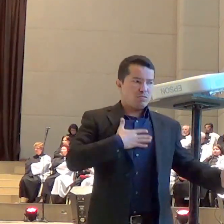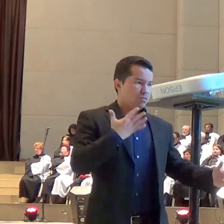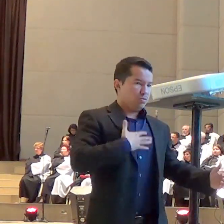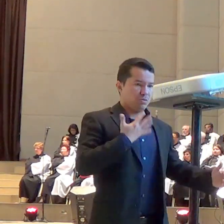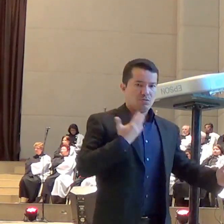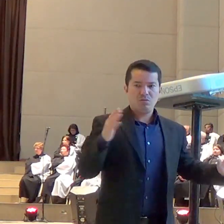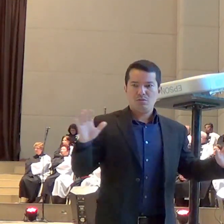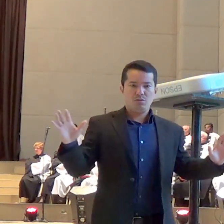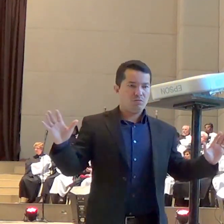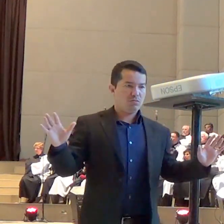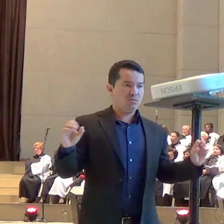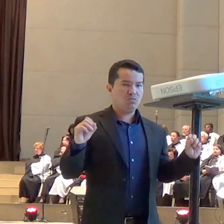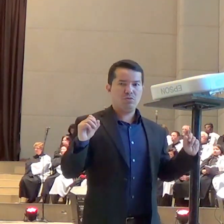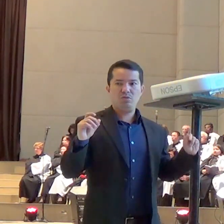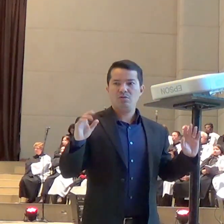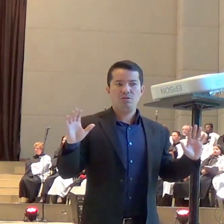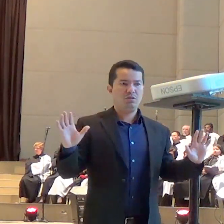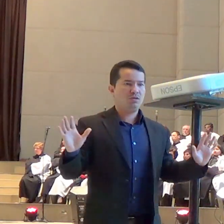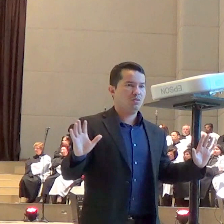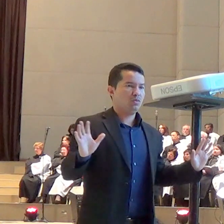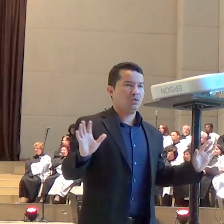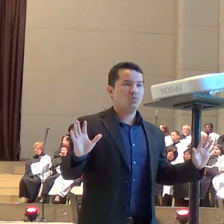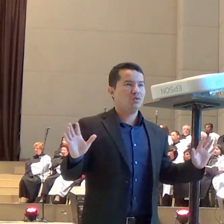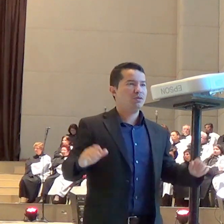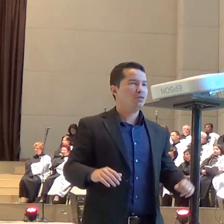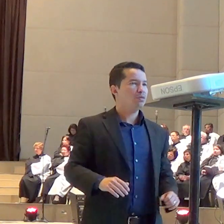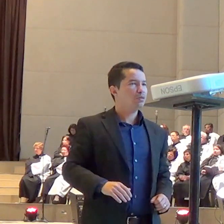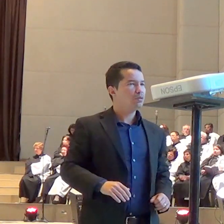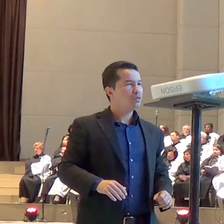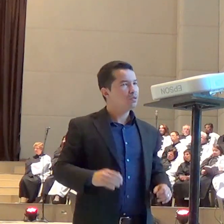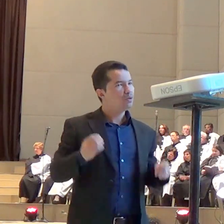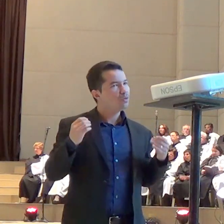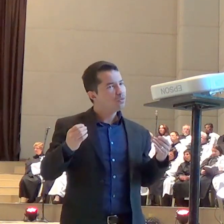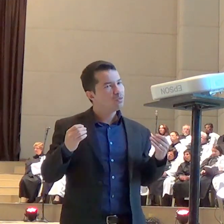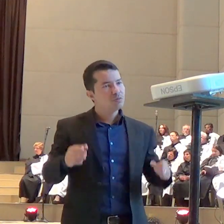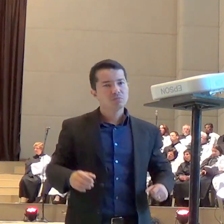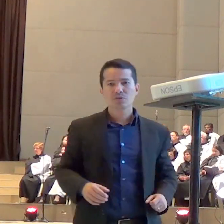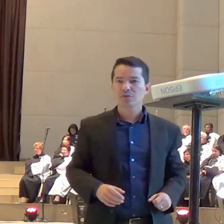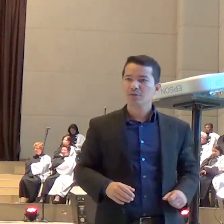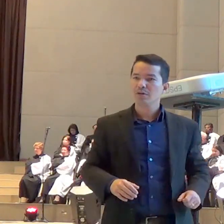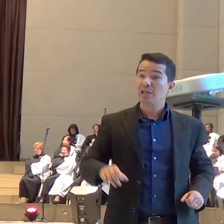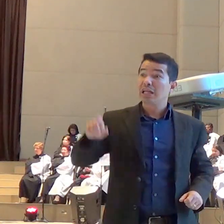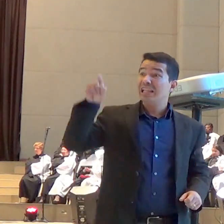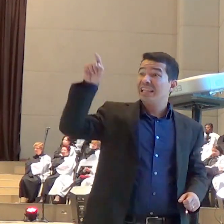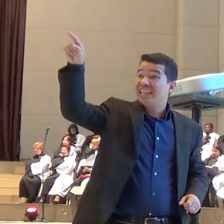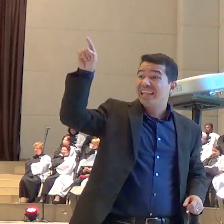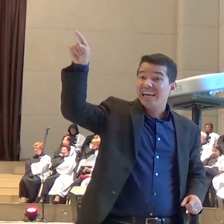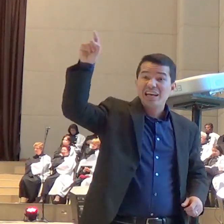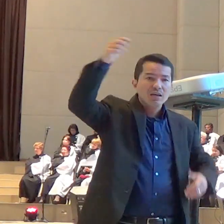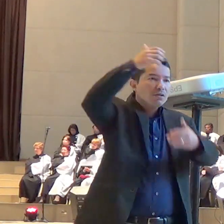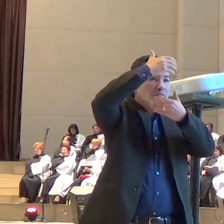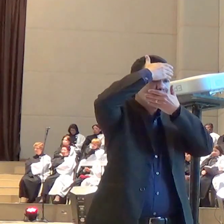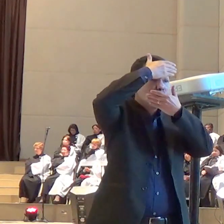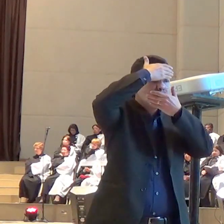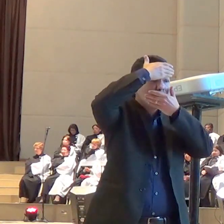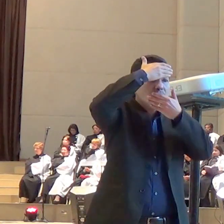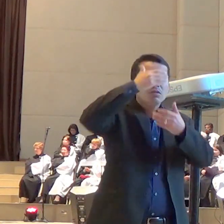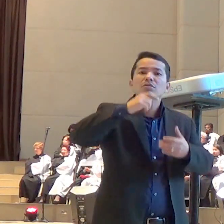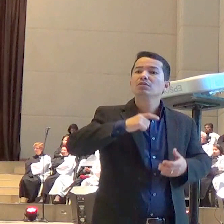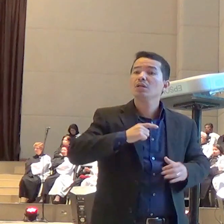estão acontecendo no mundo muçulmano hoje, acontecem por visões de Jesus Cristo ressuscitado e pelo